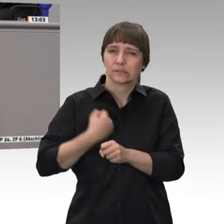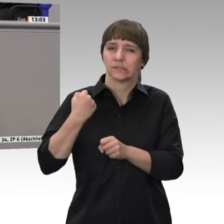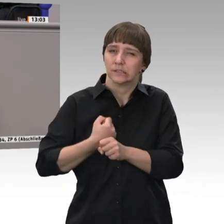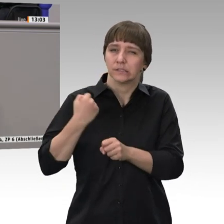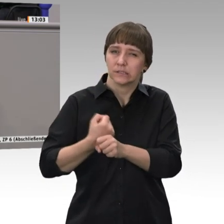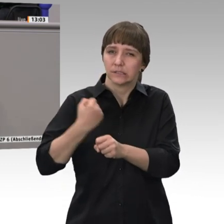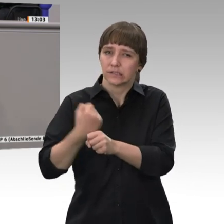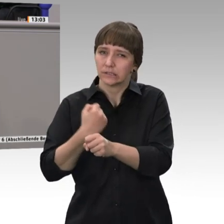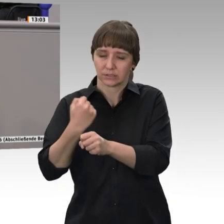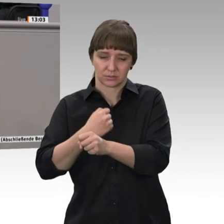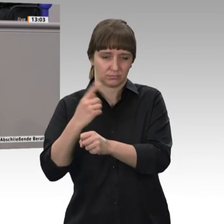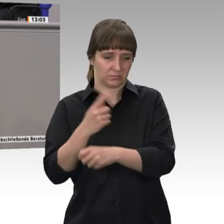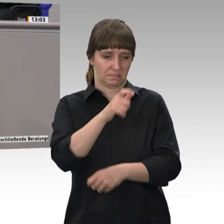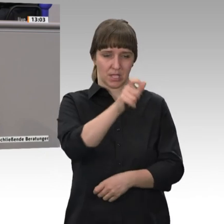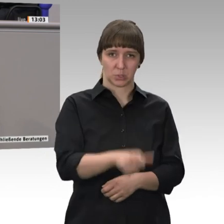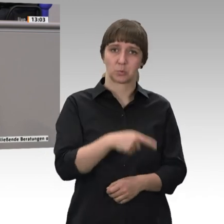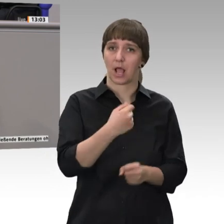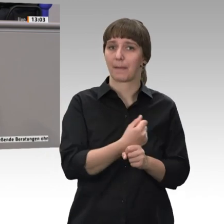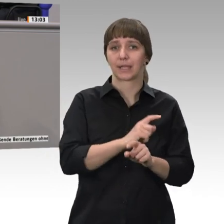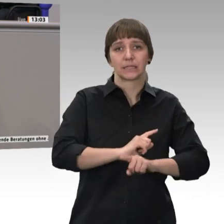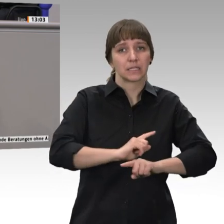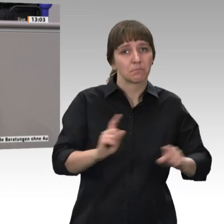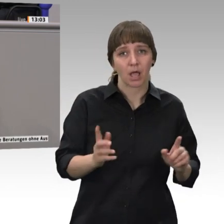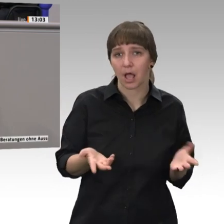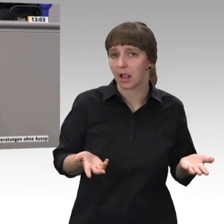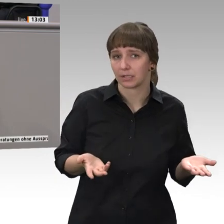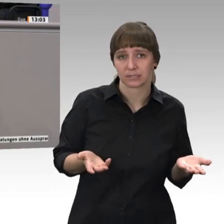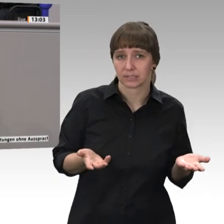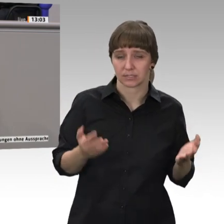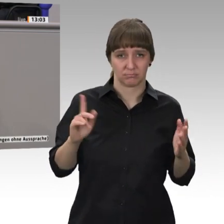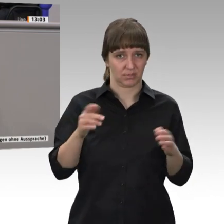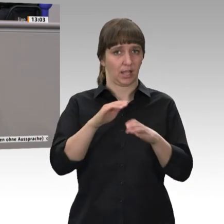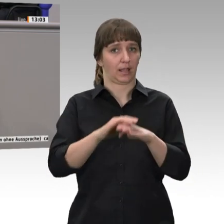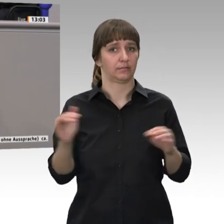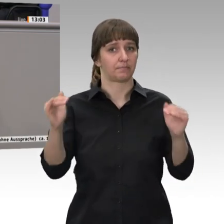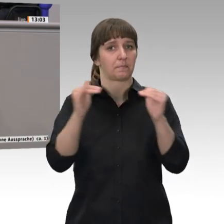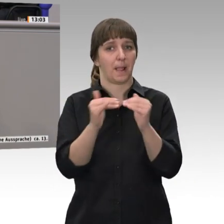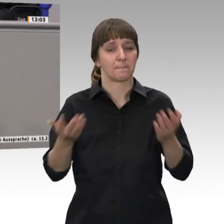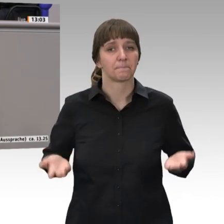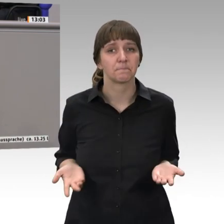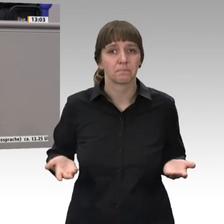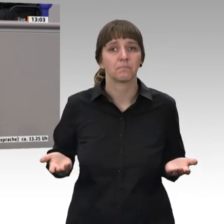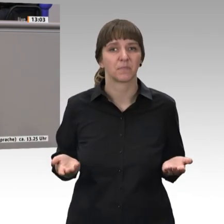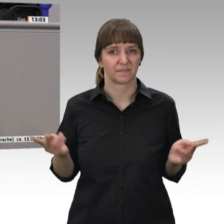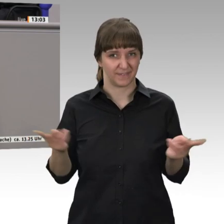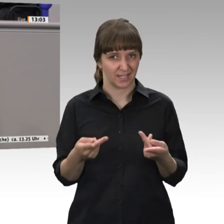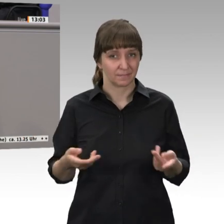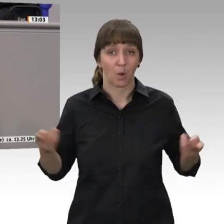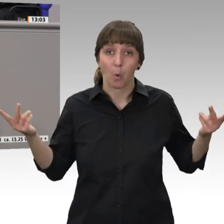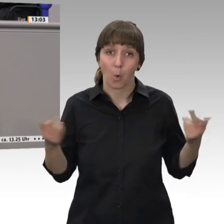gleichgestellt ist, der nie gearbeitet hat, oder mit jemandem, der nach jetzigem System nie eingezahlt hat, weil er